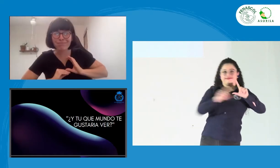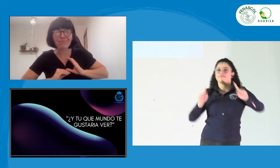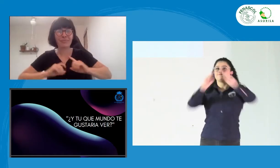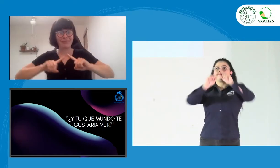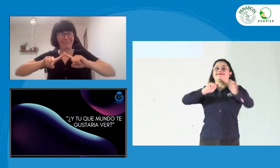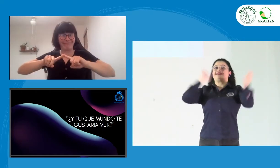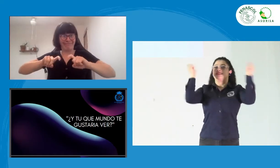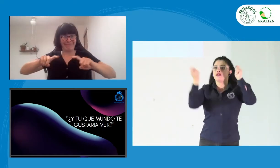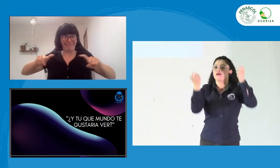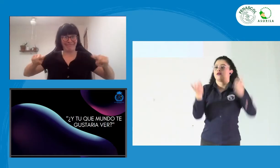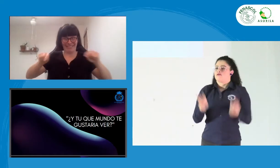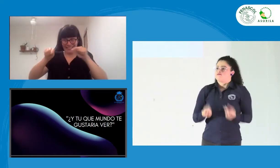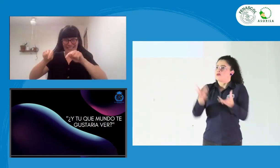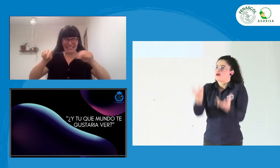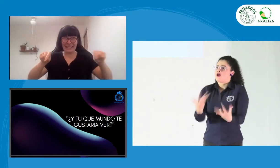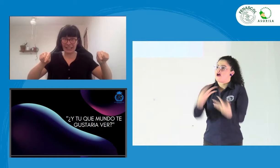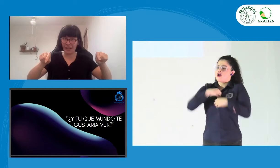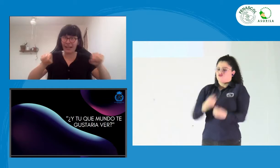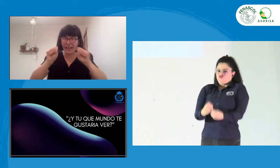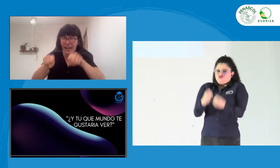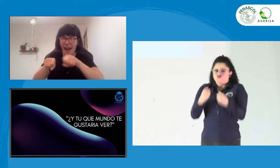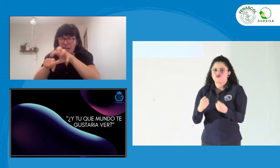para poder fortalecerlos y crear capacidad.